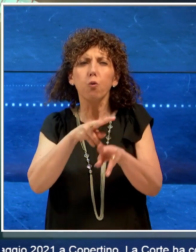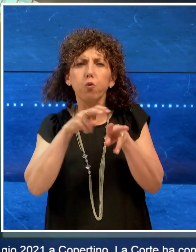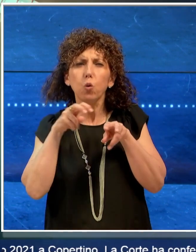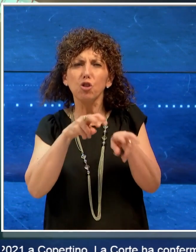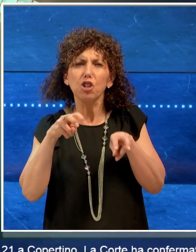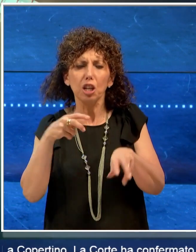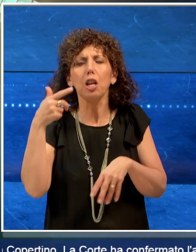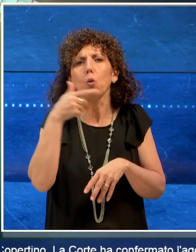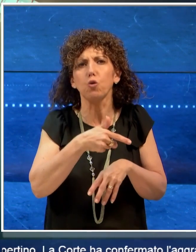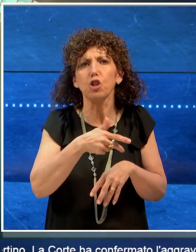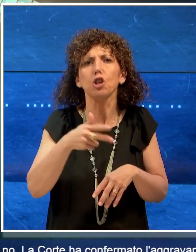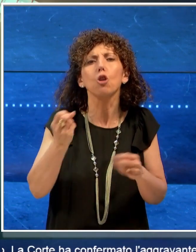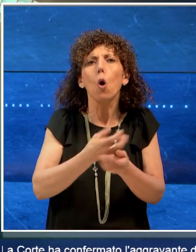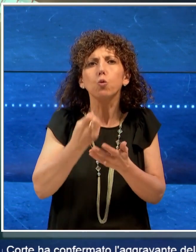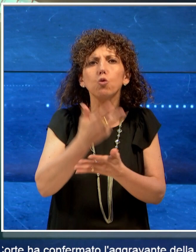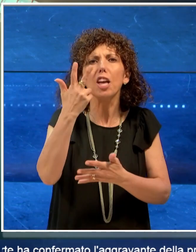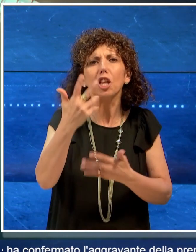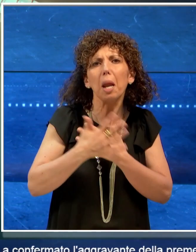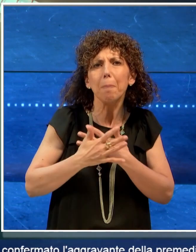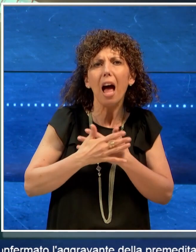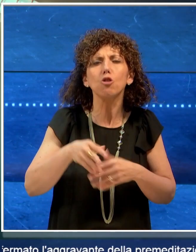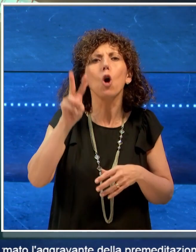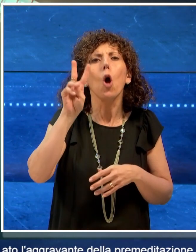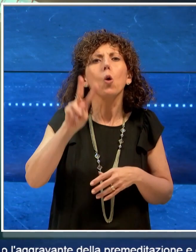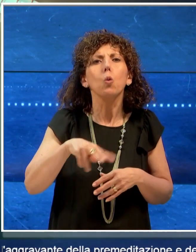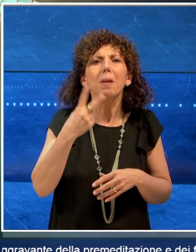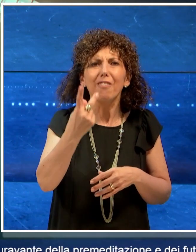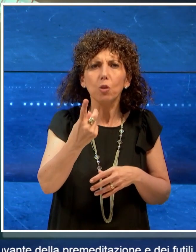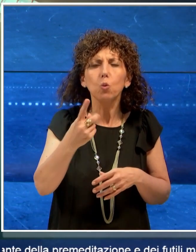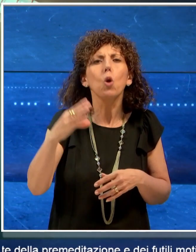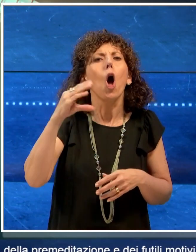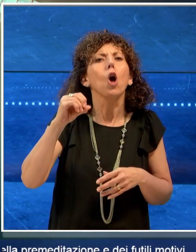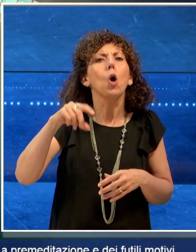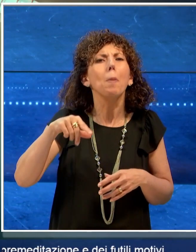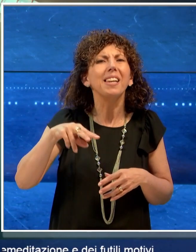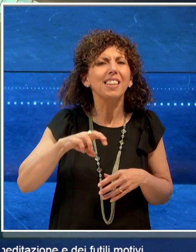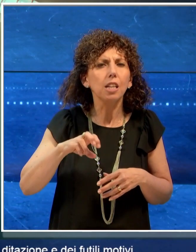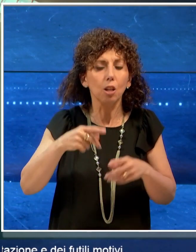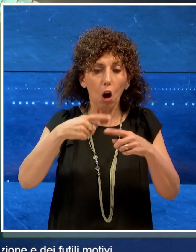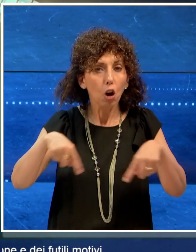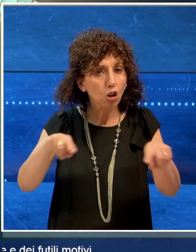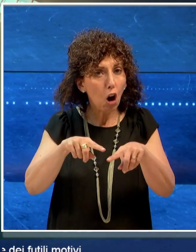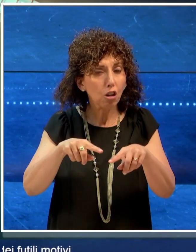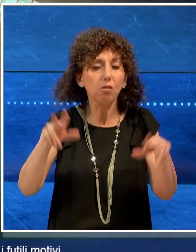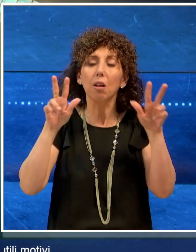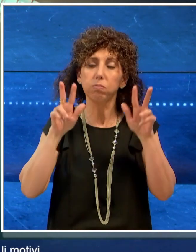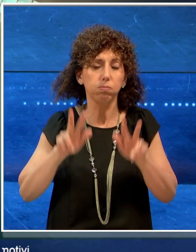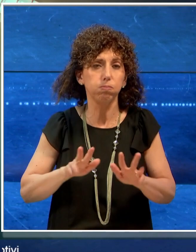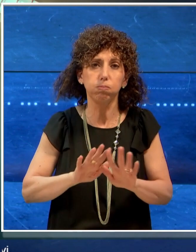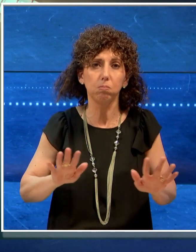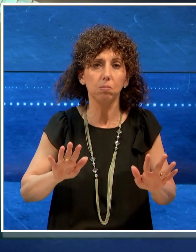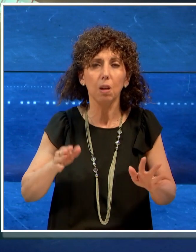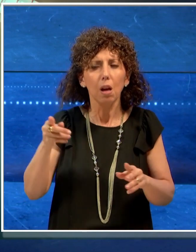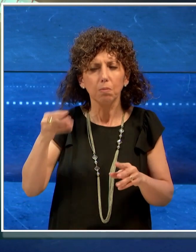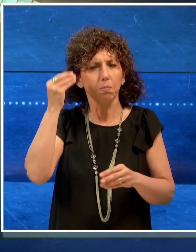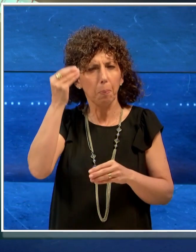il 3 maggio del 2021 a Copertino. La Corte ha confermato l'aggravante della